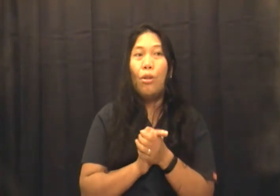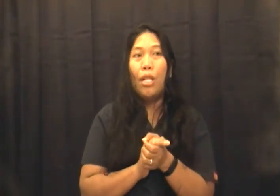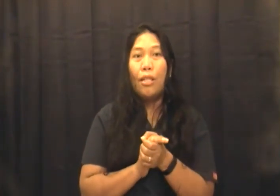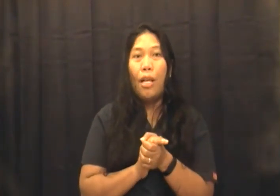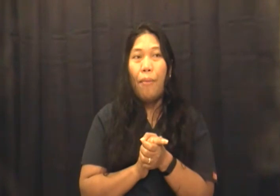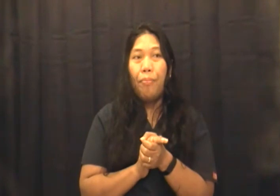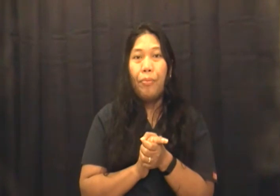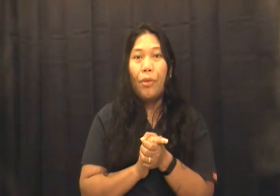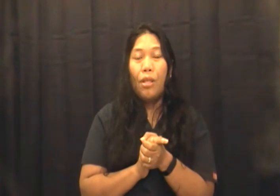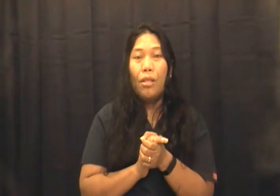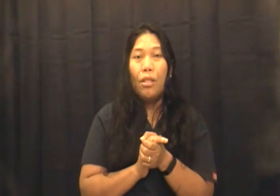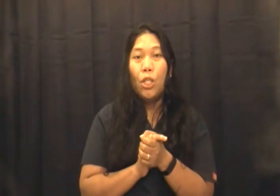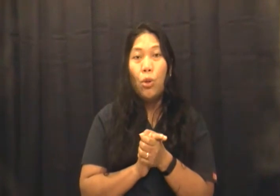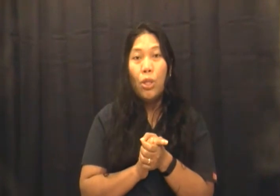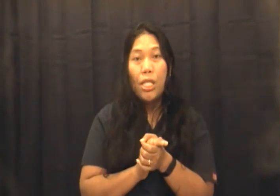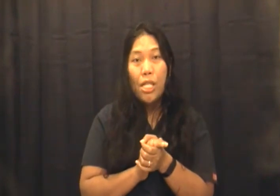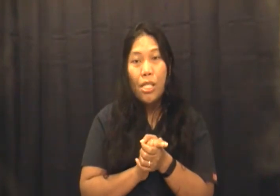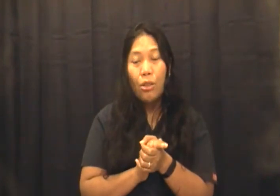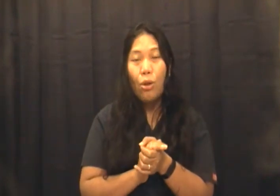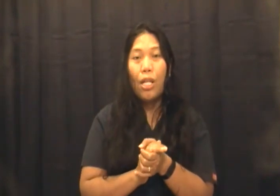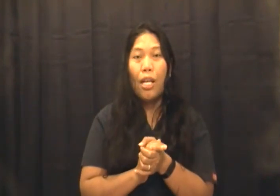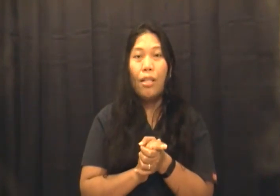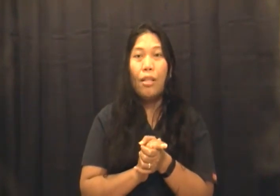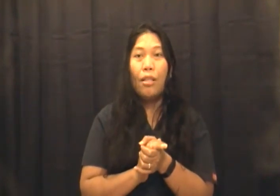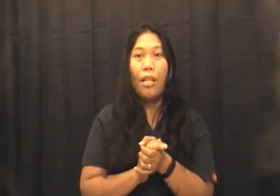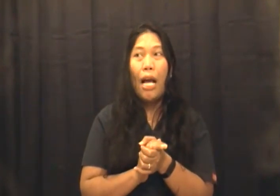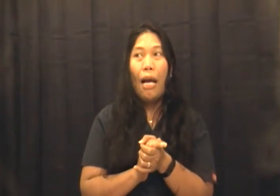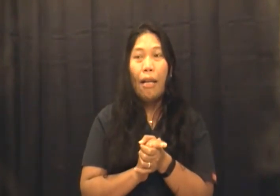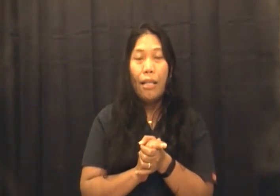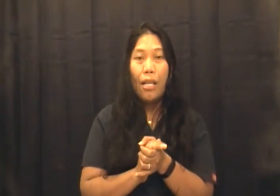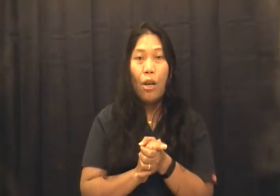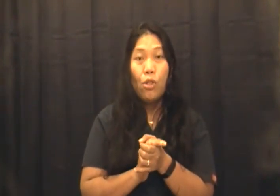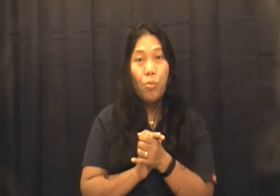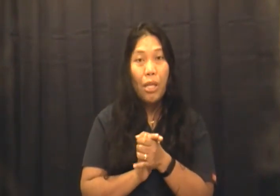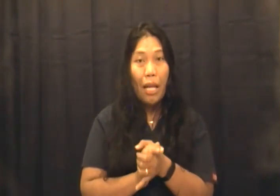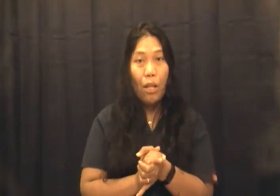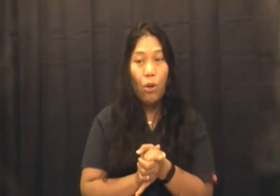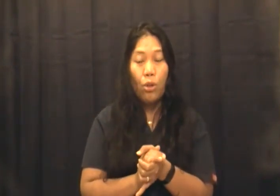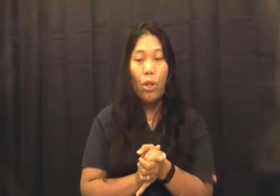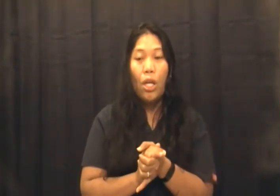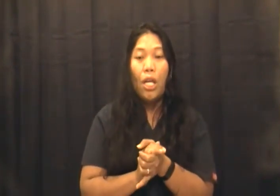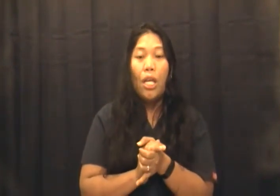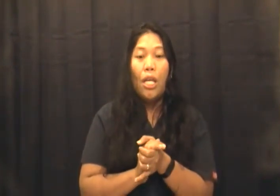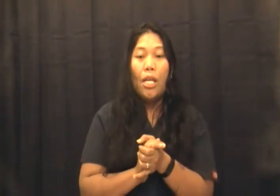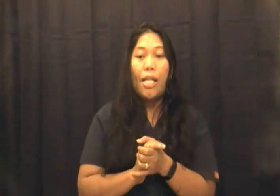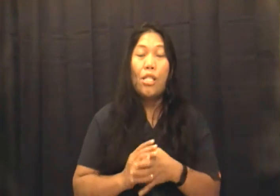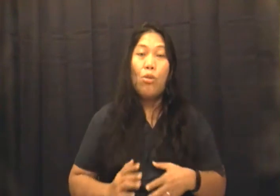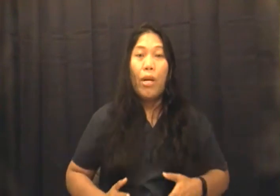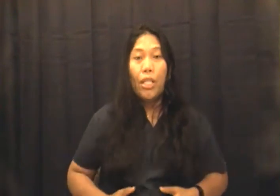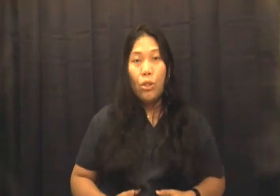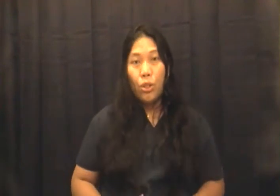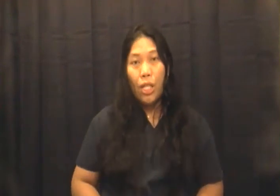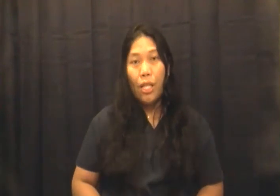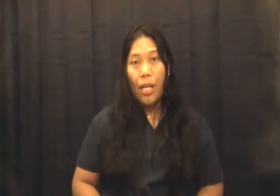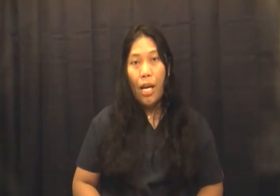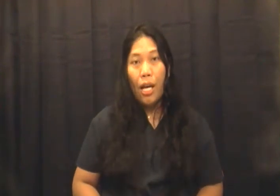nag-toilet na. Nang doon na siya sa toilet, akala niya, hospital yun. Kasi sumakit yung tiyan niya.